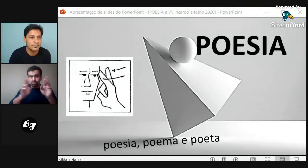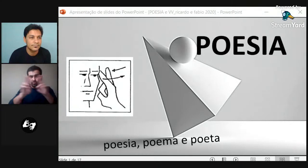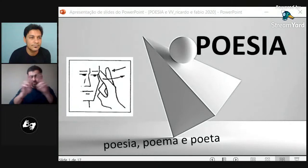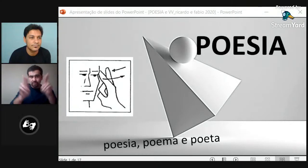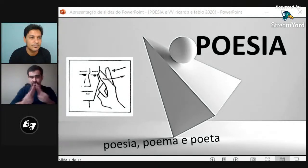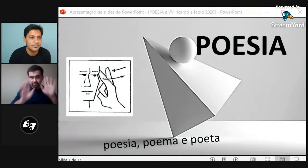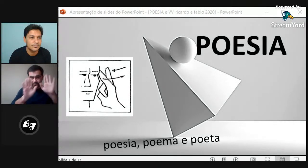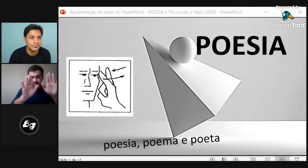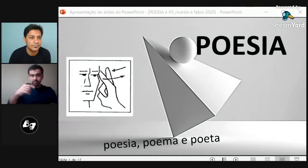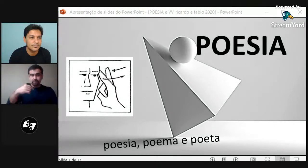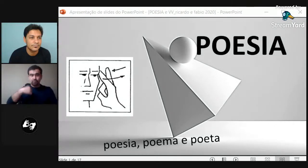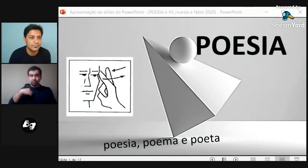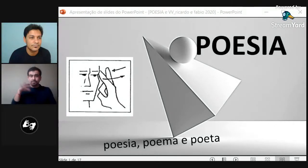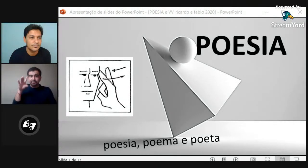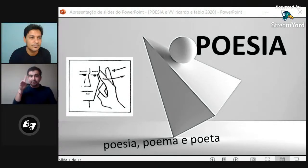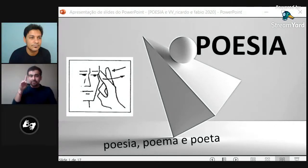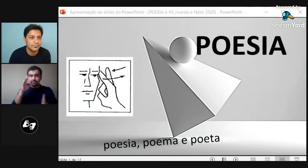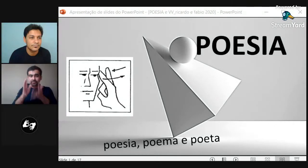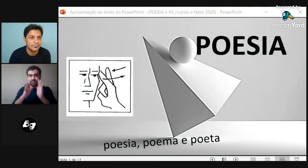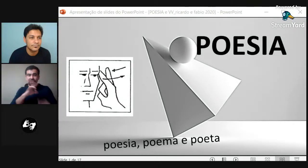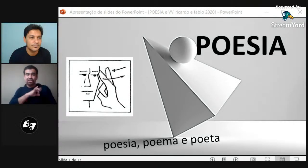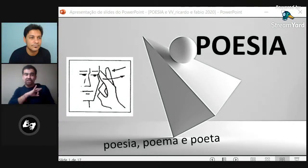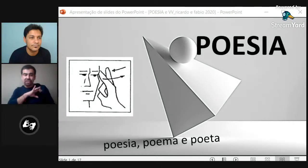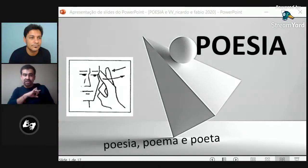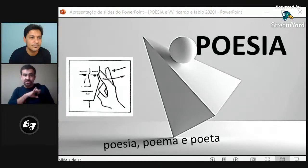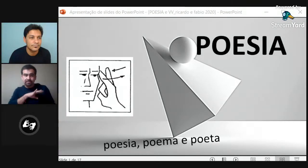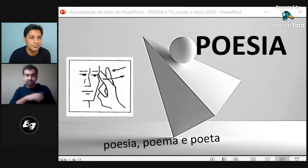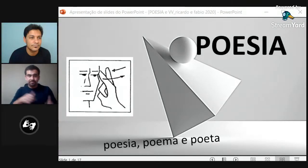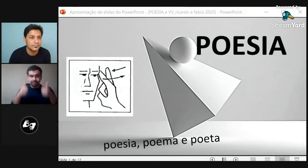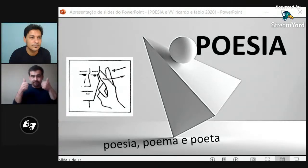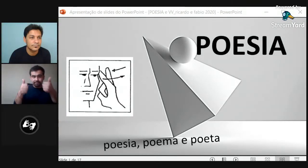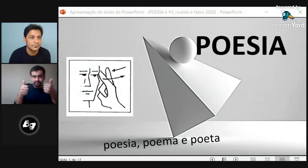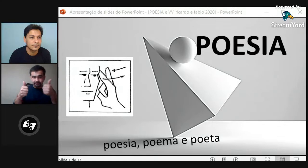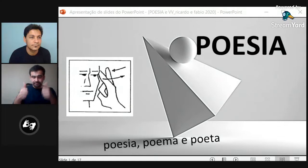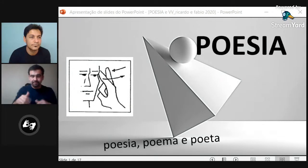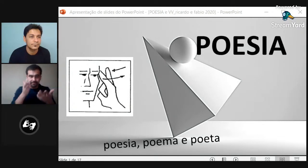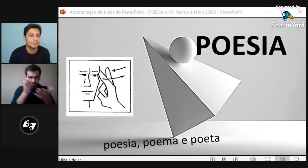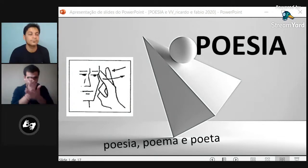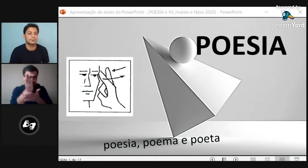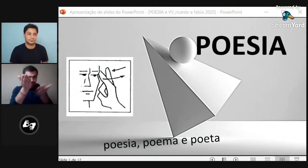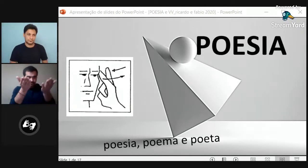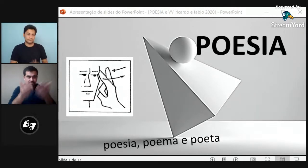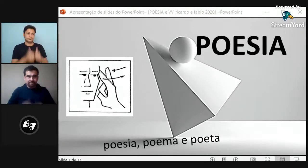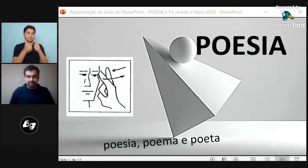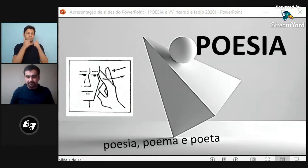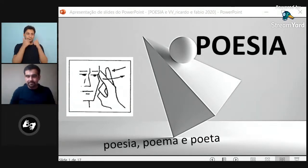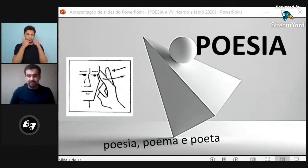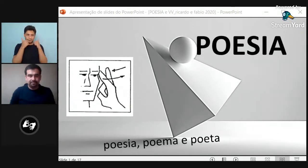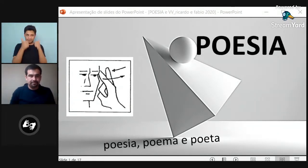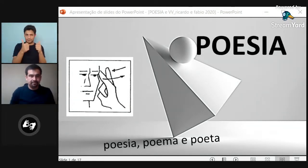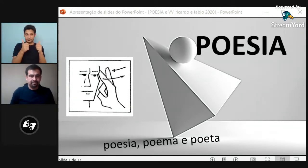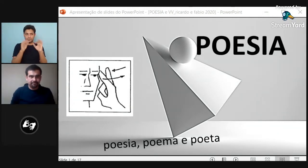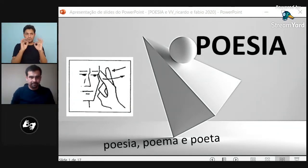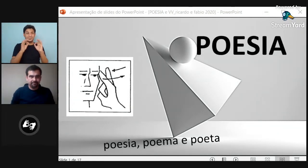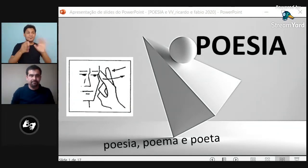Ricardo tú vas a asignar el lenguaje de señas internacional y yo voy a interpretar el lenguaje de señas chilena bueno